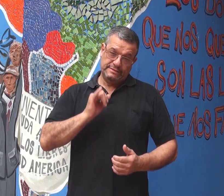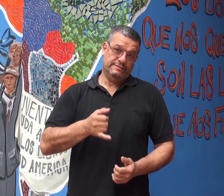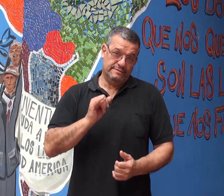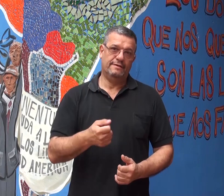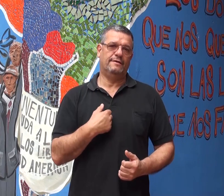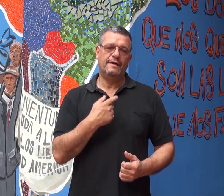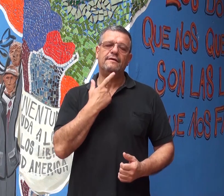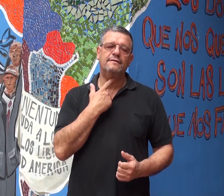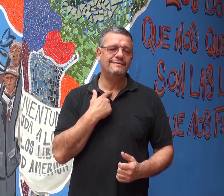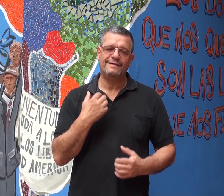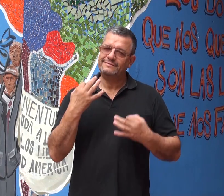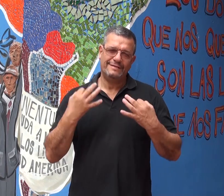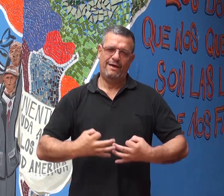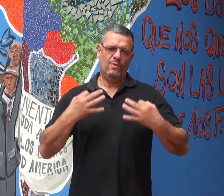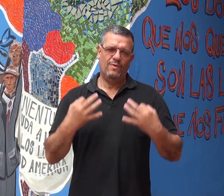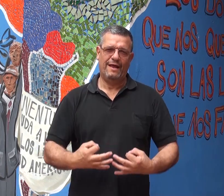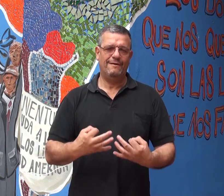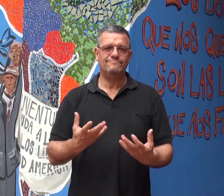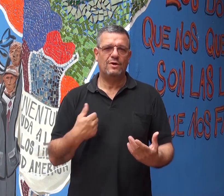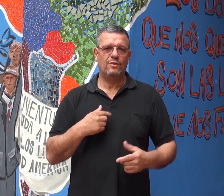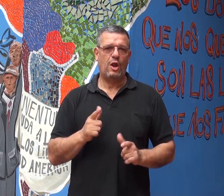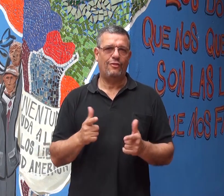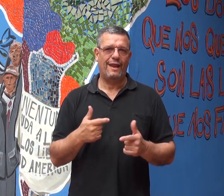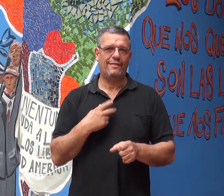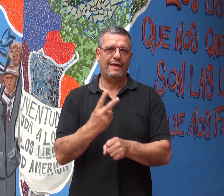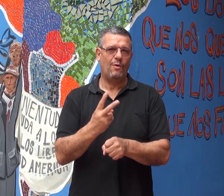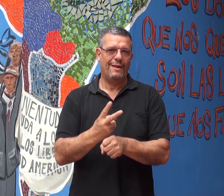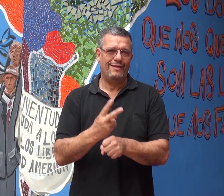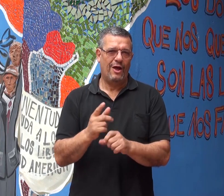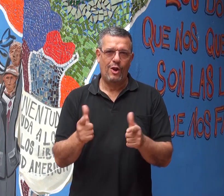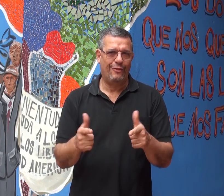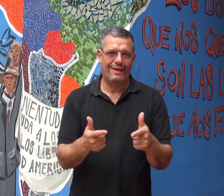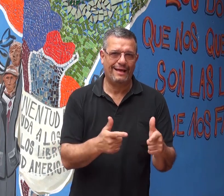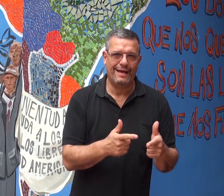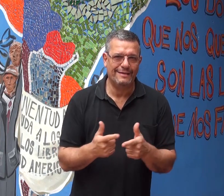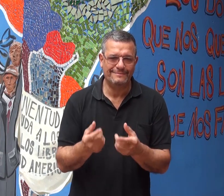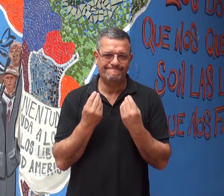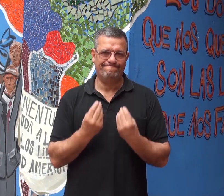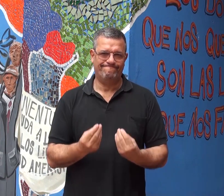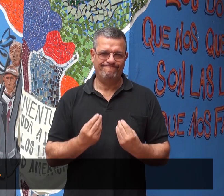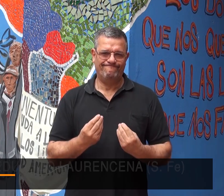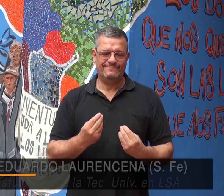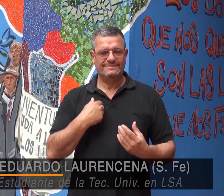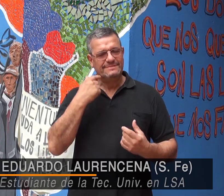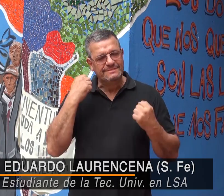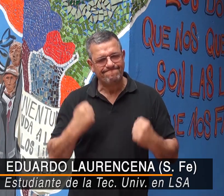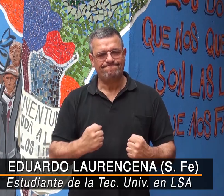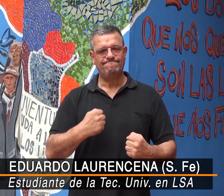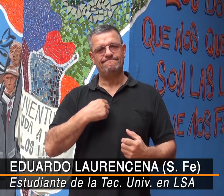Sí, sí, yo deseaba tener el título secundario, pero no lo tenía. No sabía qué hacer, era